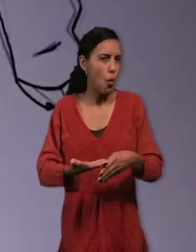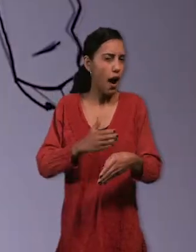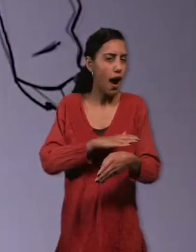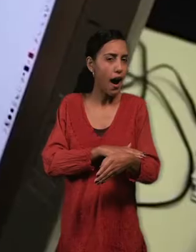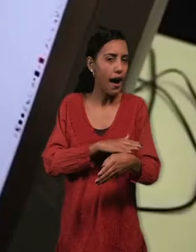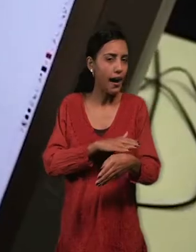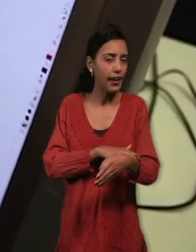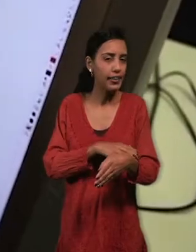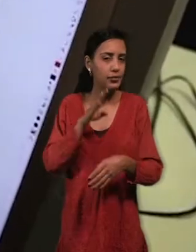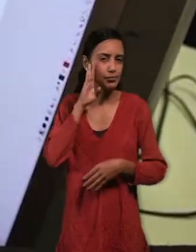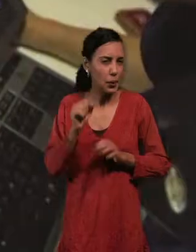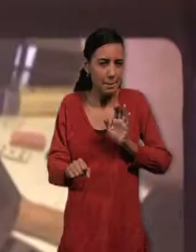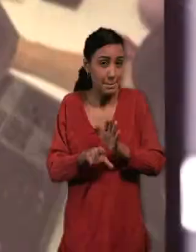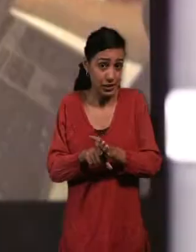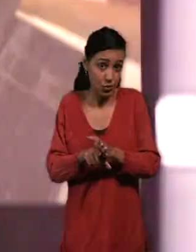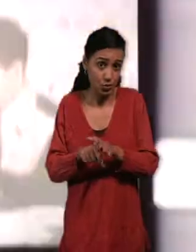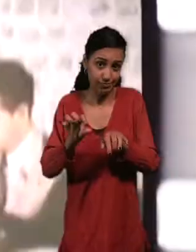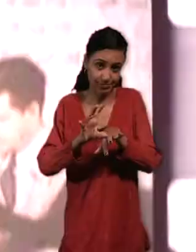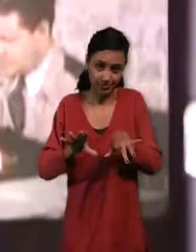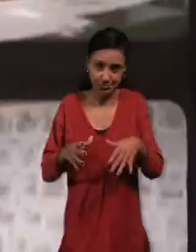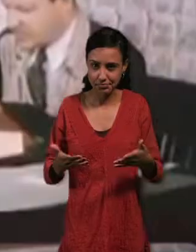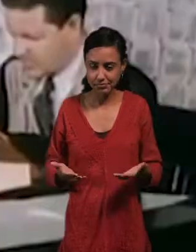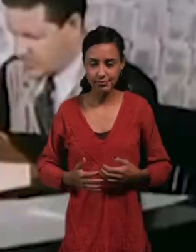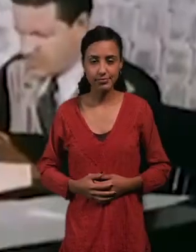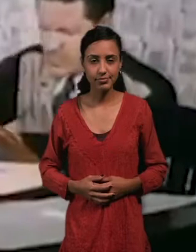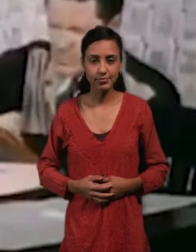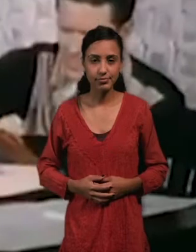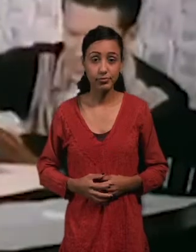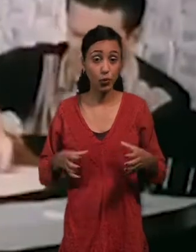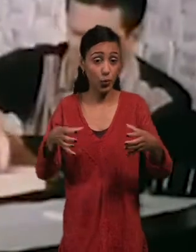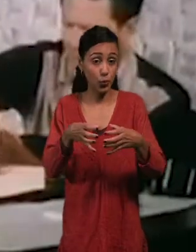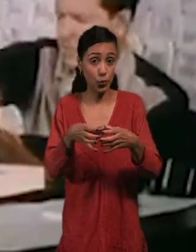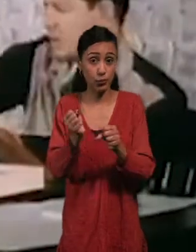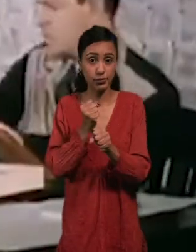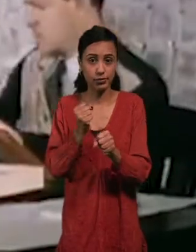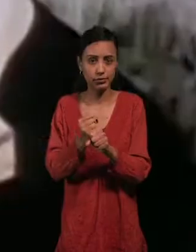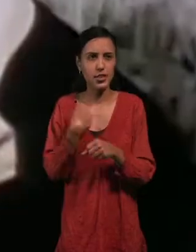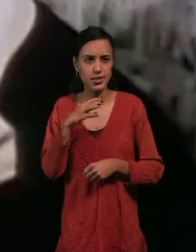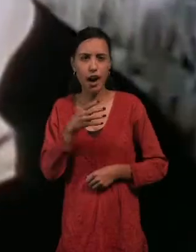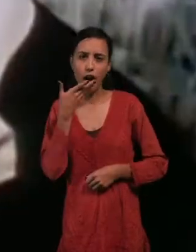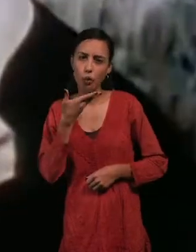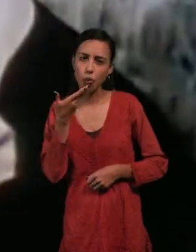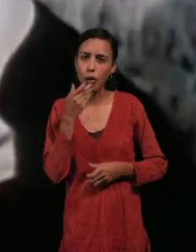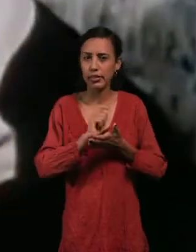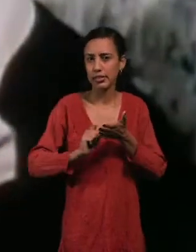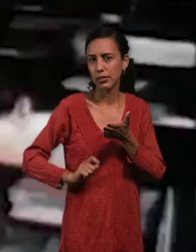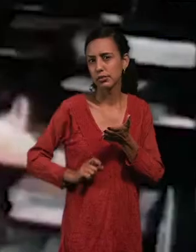animados en los comienzos de esta gran industria? Cuando el equipo decidía qué historia contar y cómo hacerlo, se